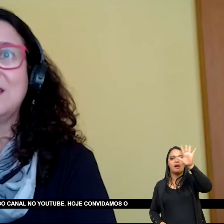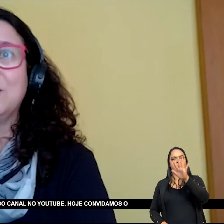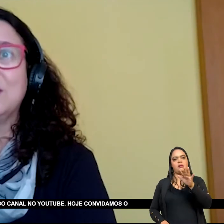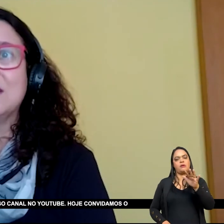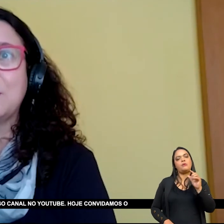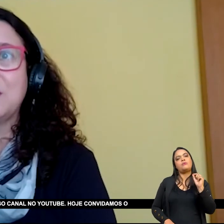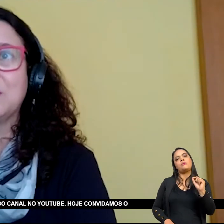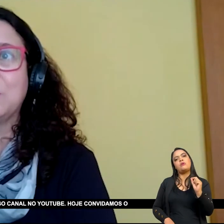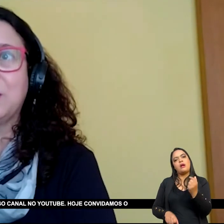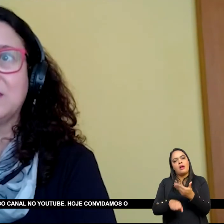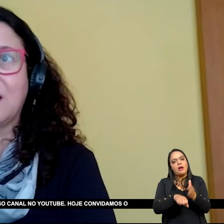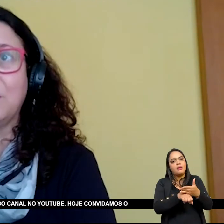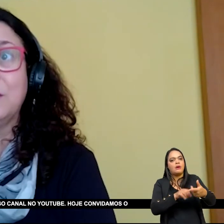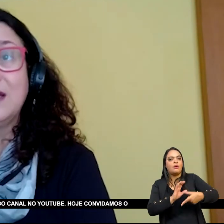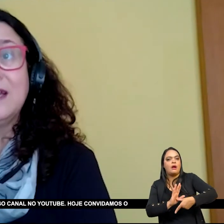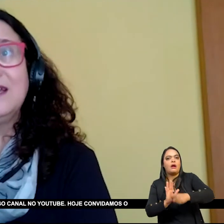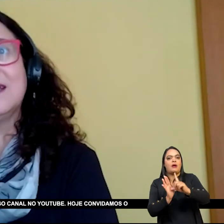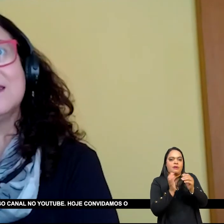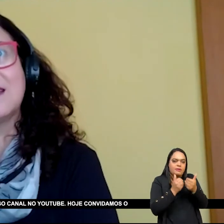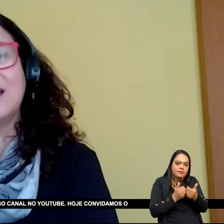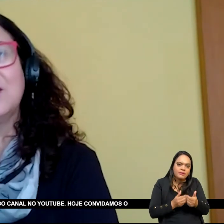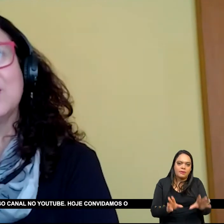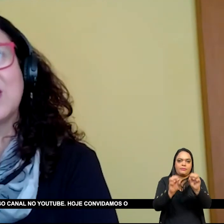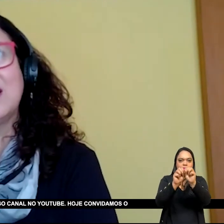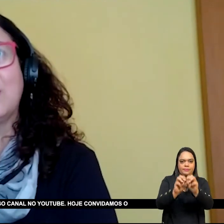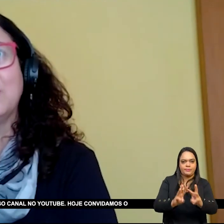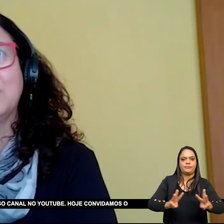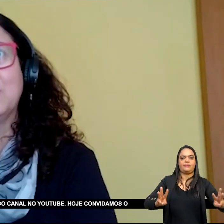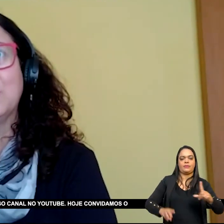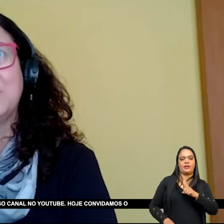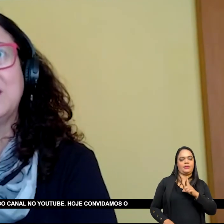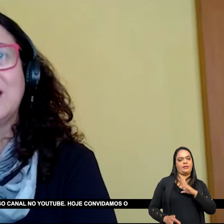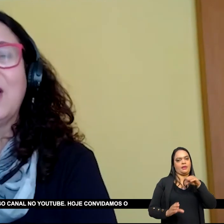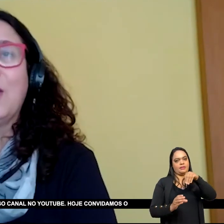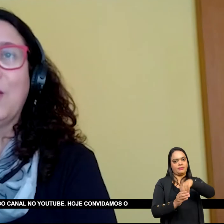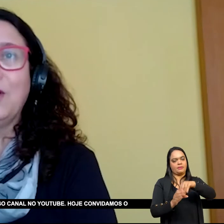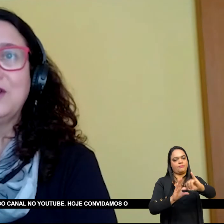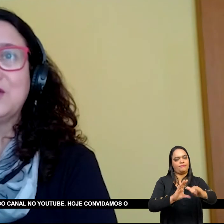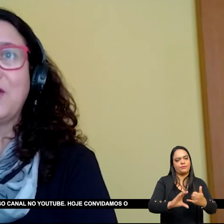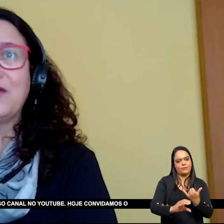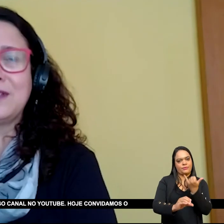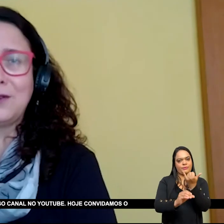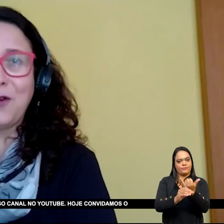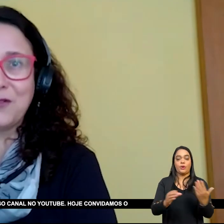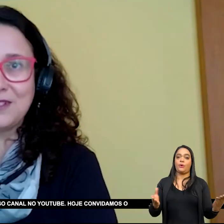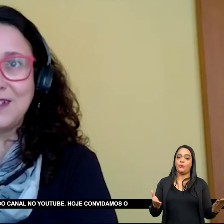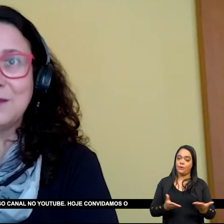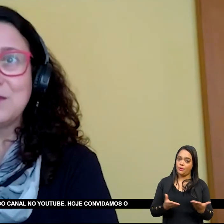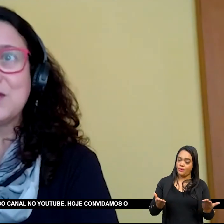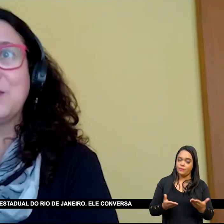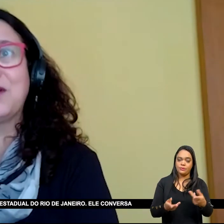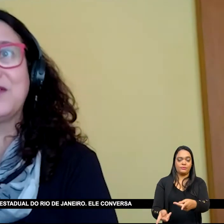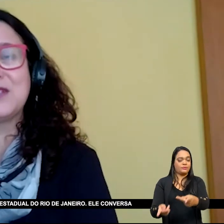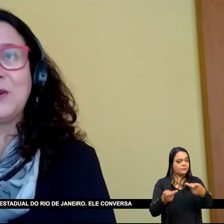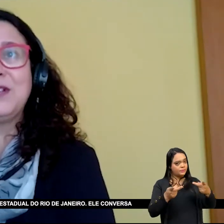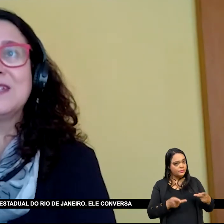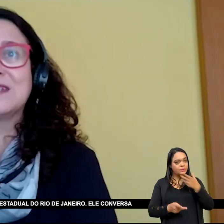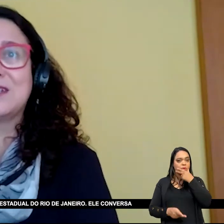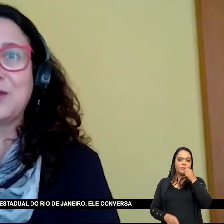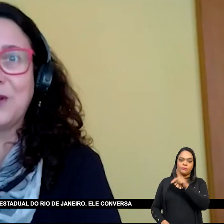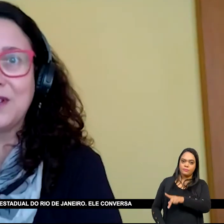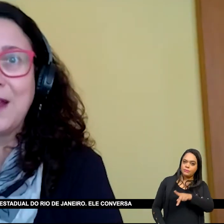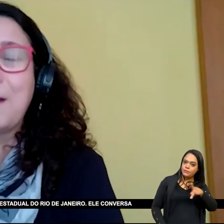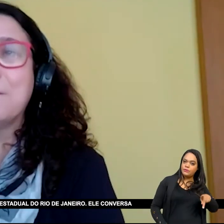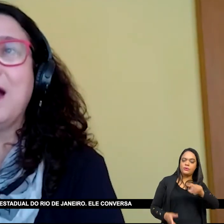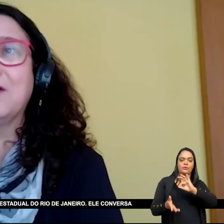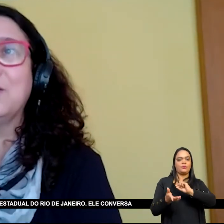antecedem o lançamento do portal E que está em nosso canal no Youtube Hoje convidamos o professor e